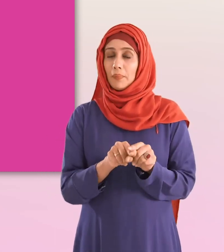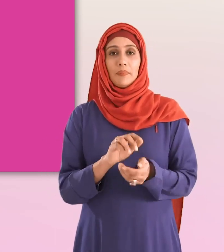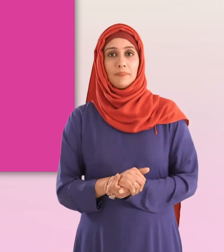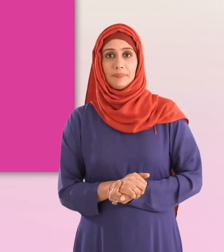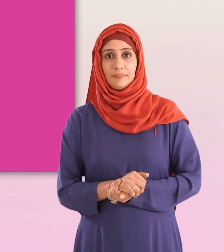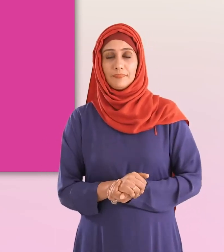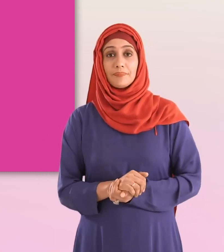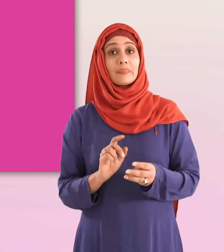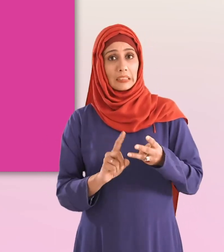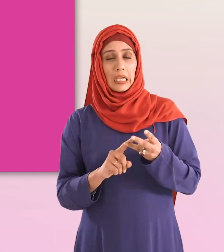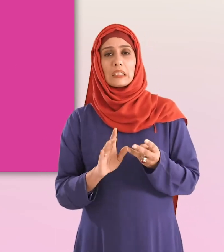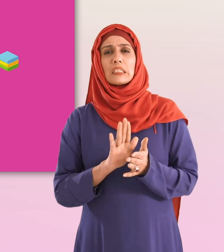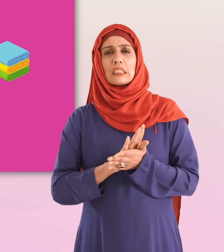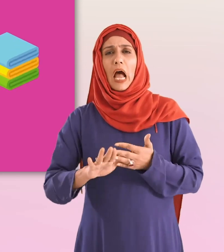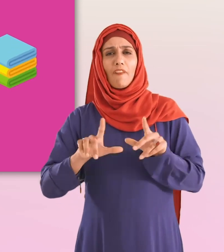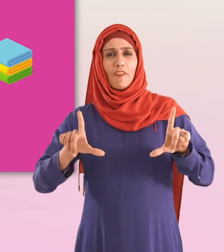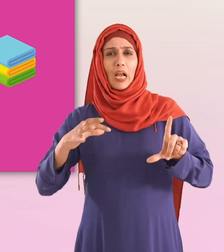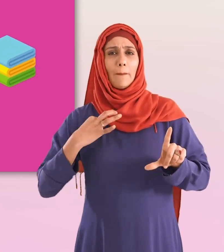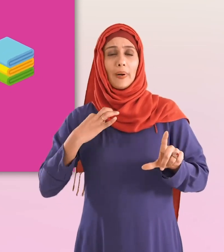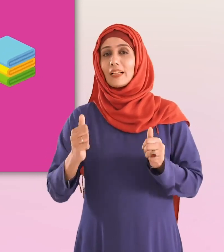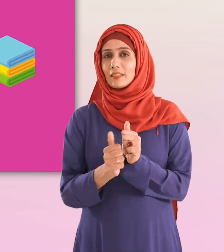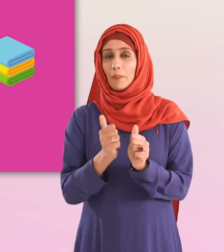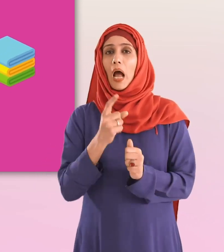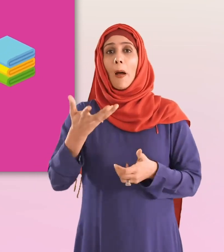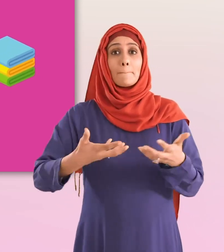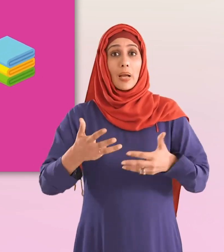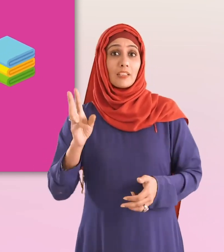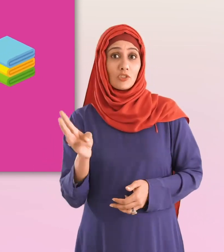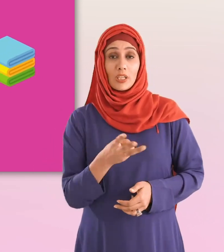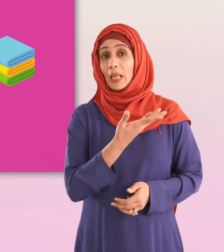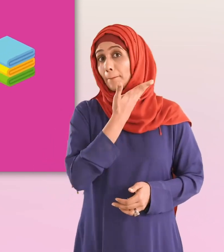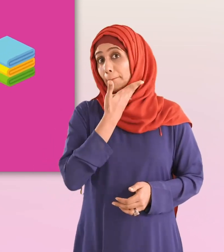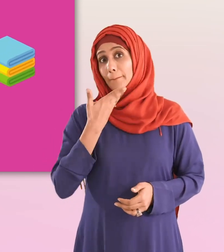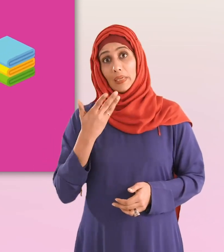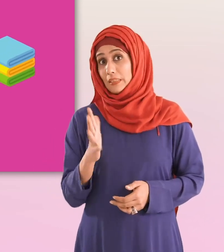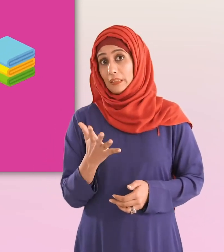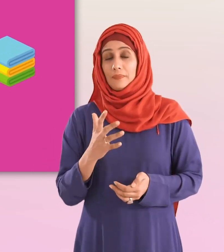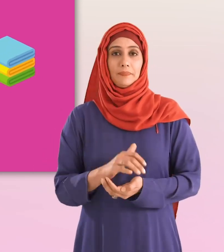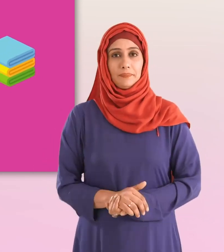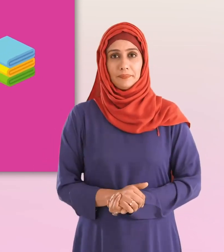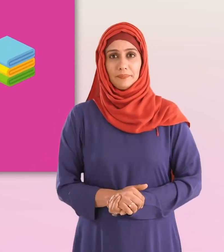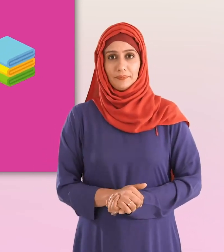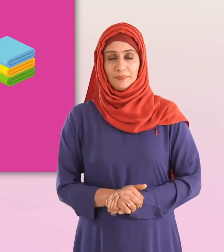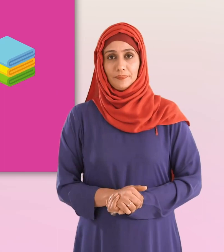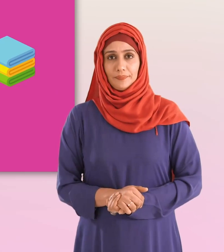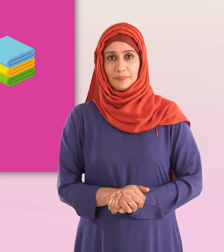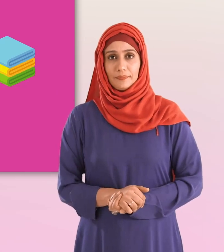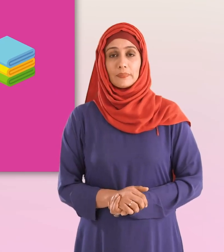لگانا یا صاف کپڑے کا استعمال اگر آپ بزاری مسنوات استعمال نہیں کر رہے ہیں